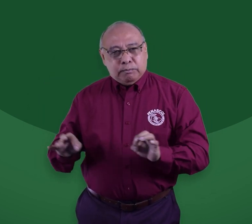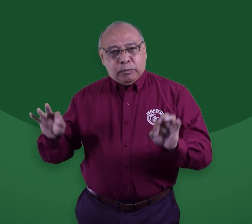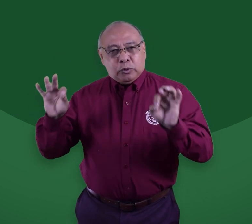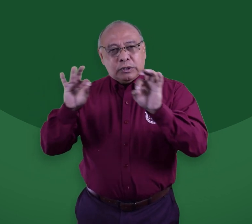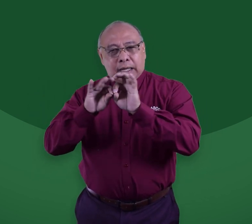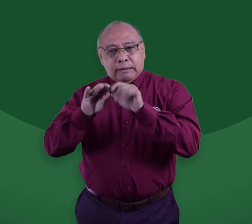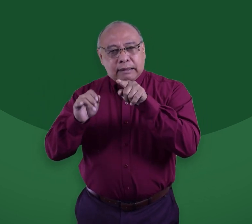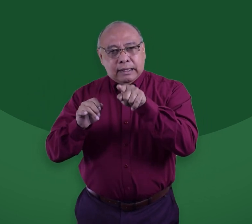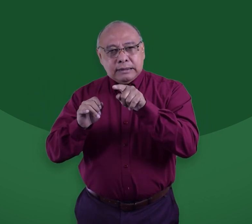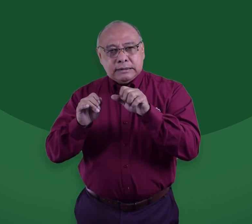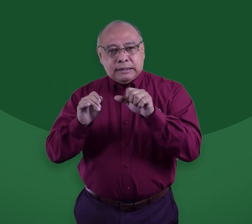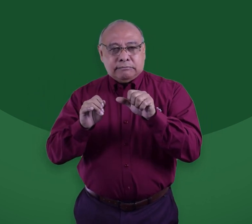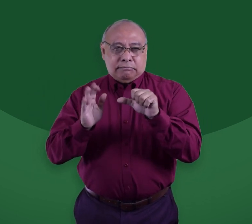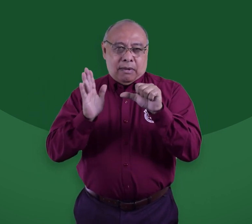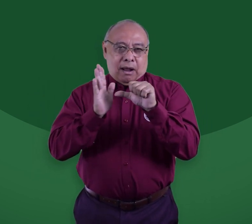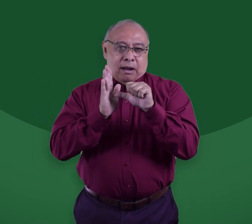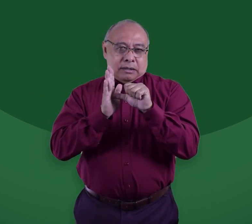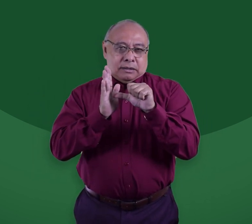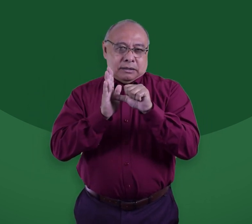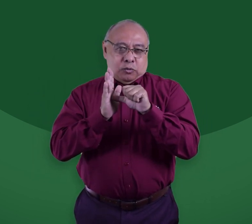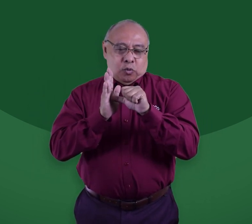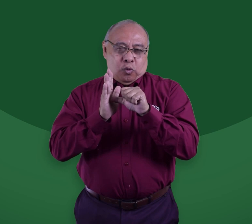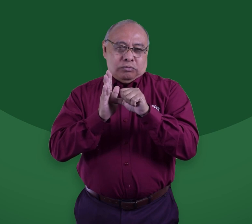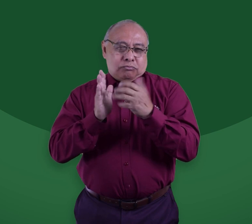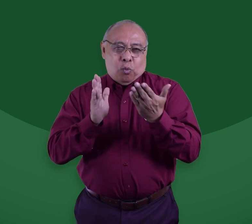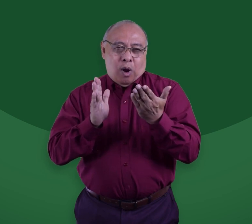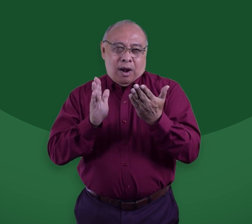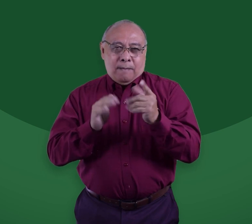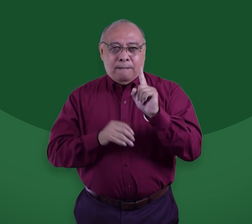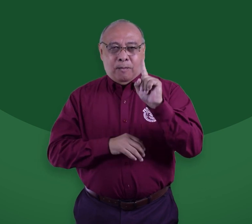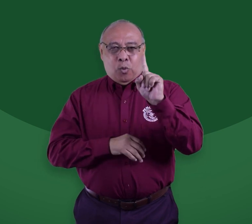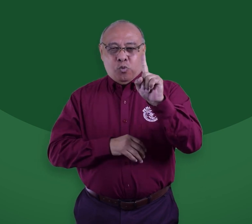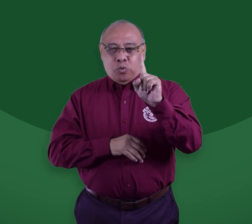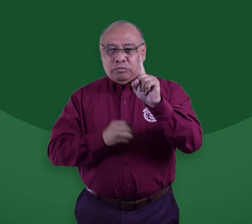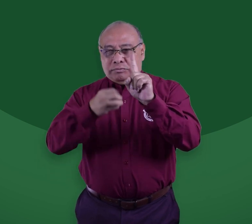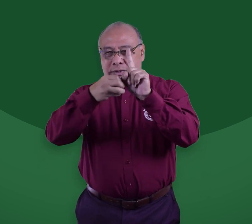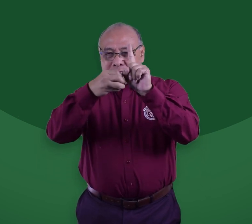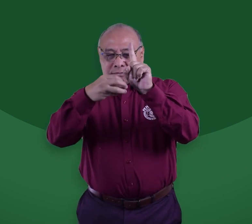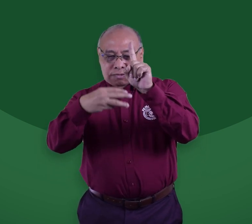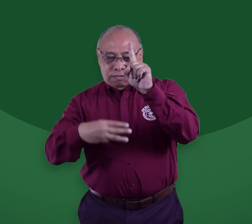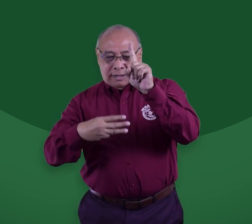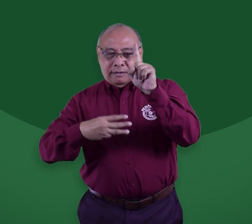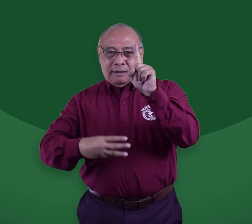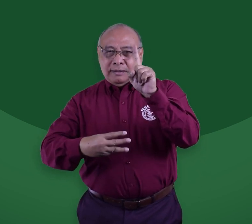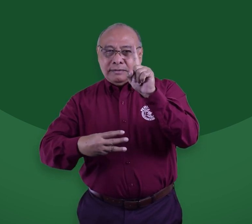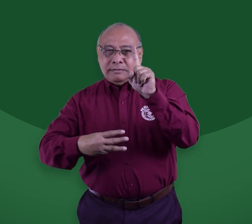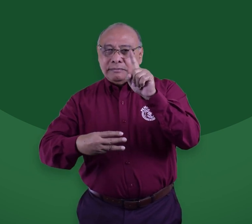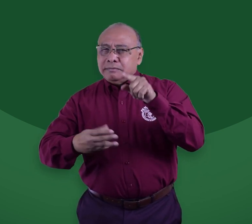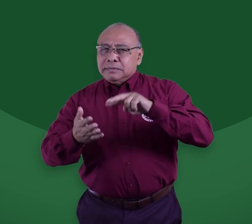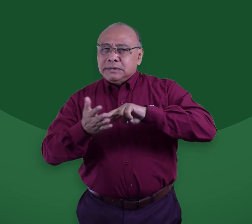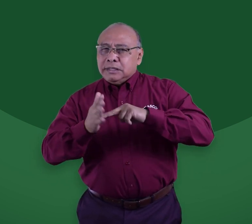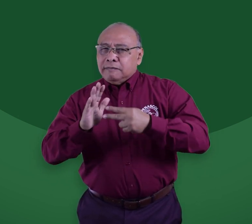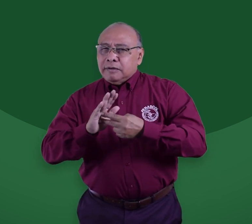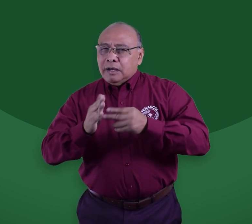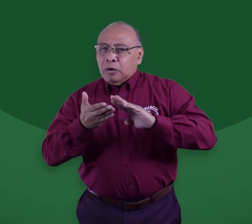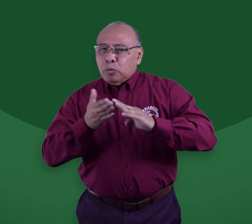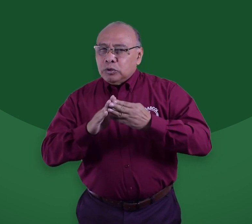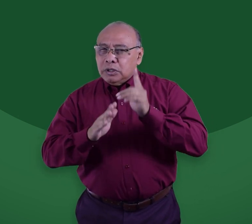1, numeral 3, es importantísimo, ya que define la comunidad sorda,